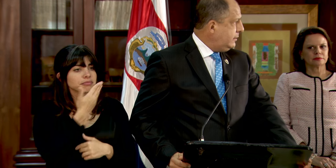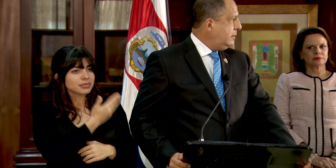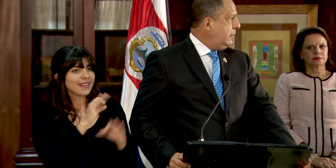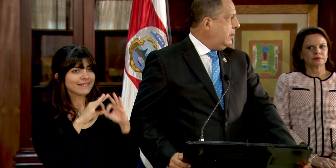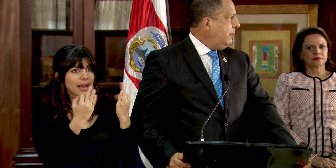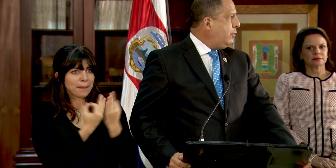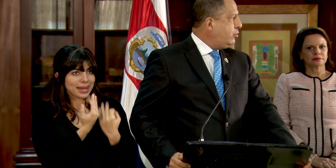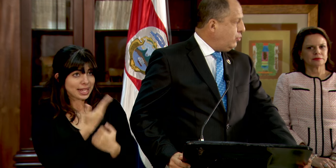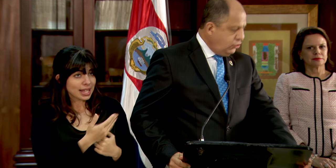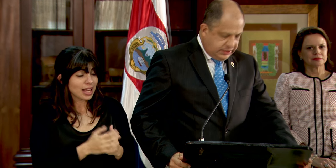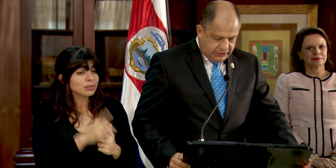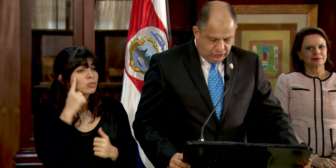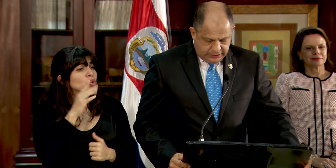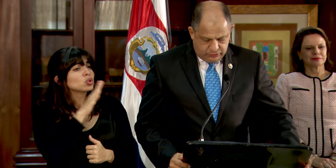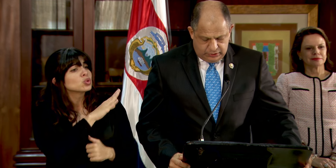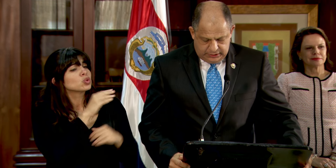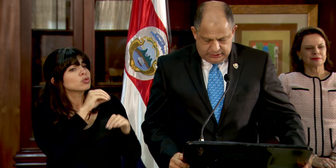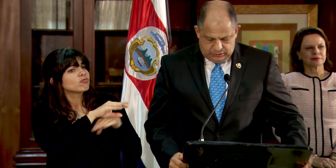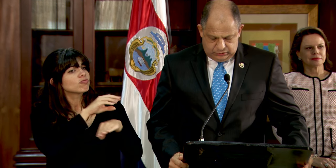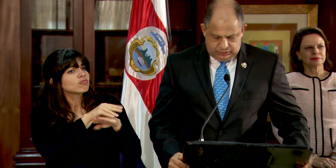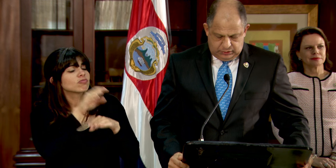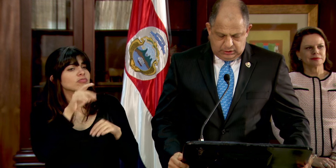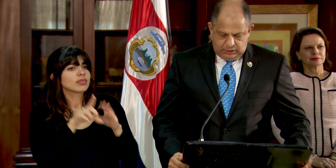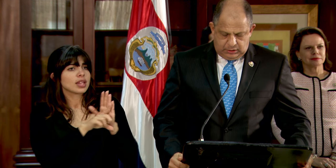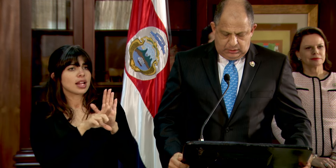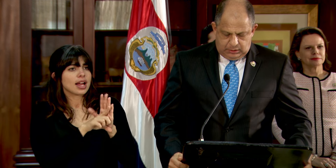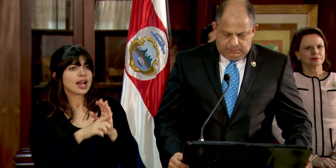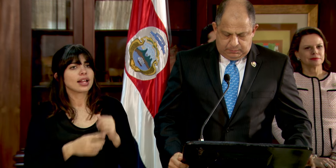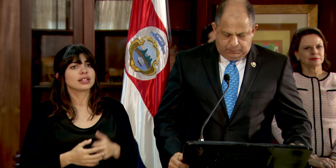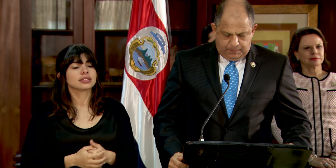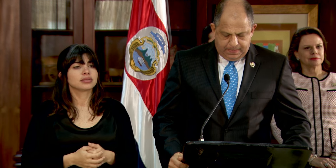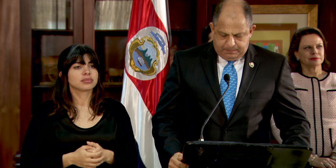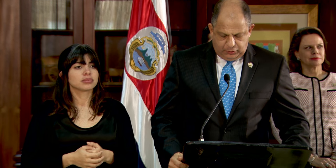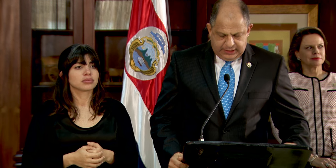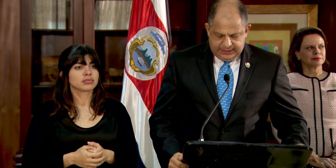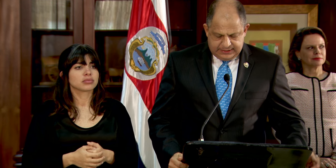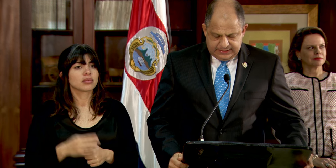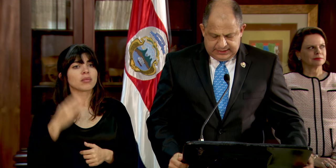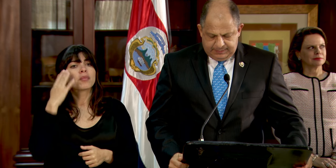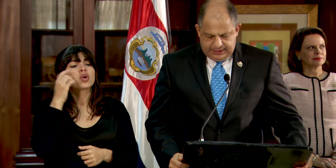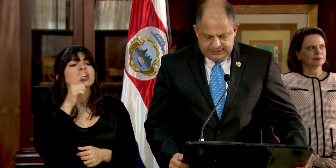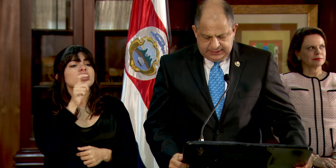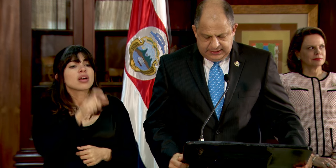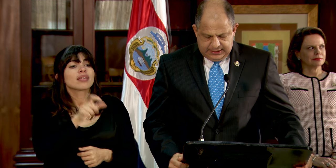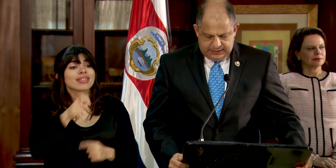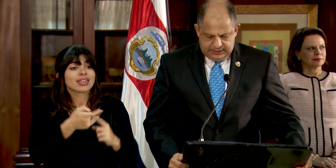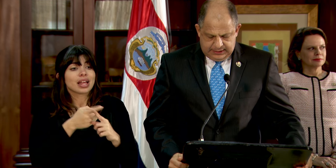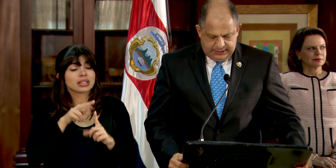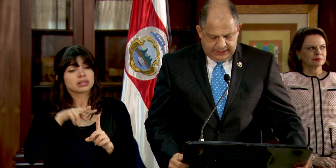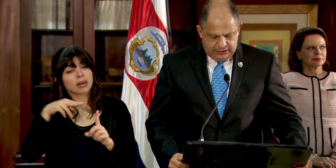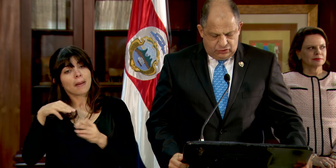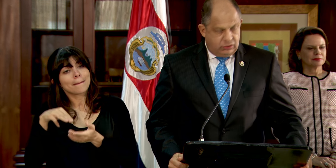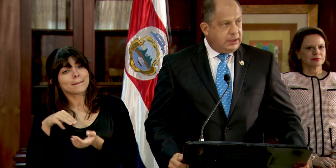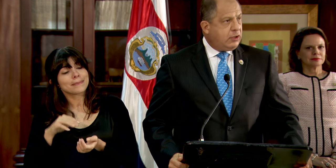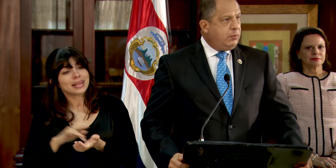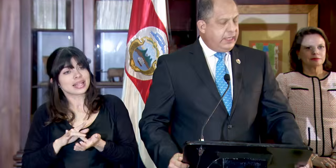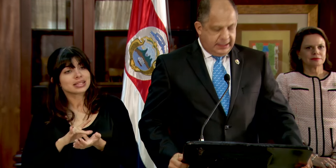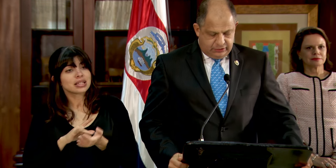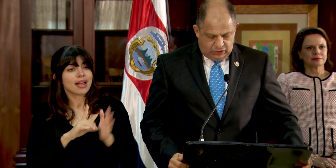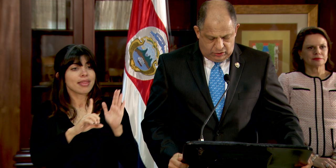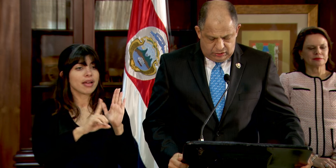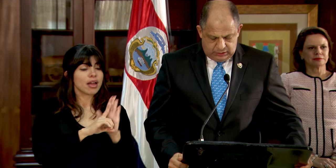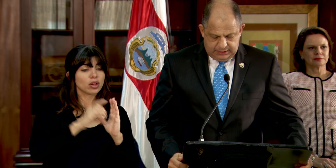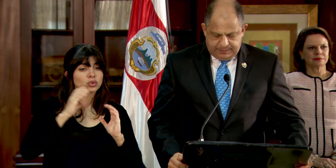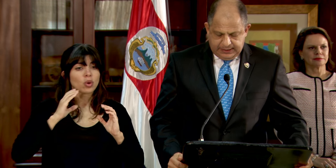familias, por sus asesores jurídicos, por quienes desde la medicina, el derecho, la